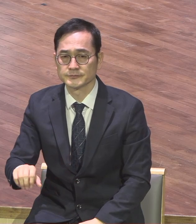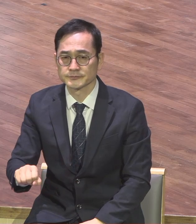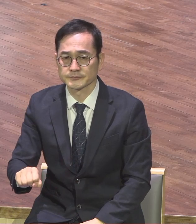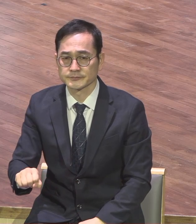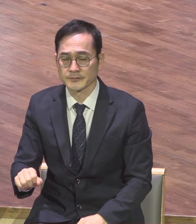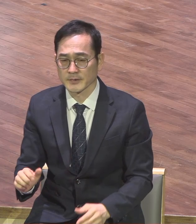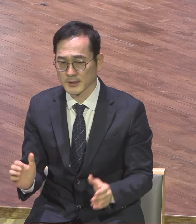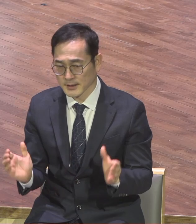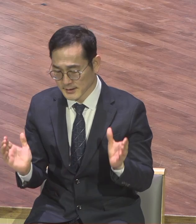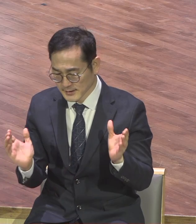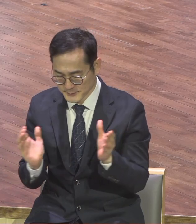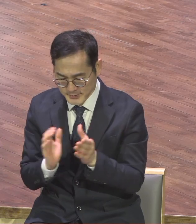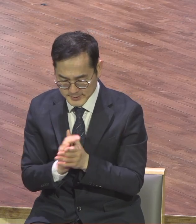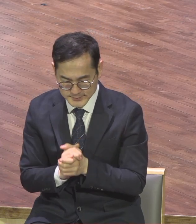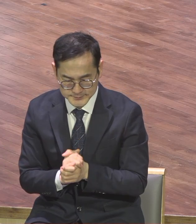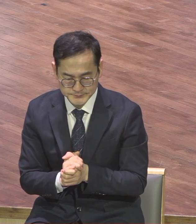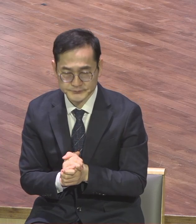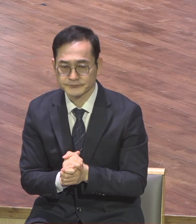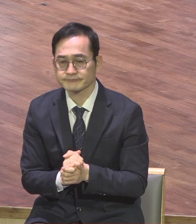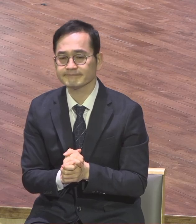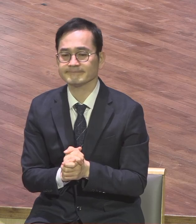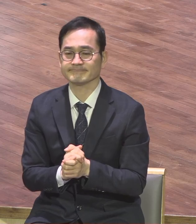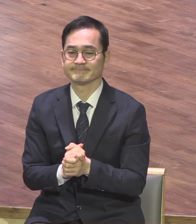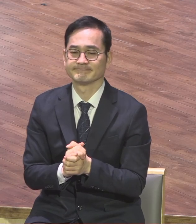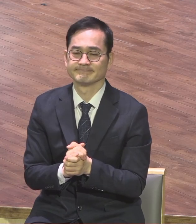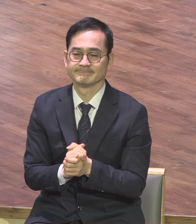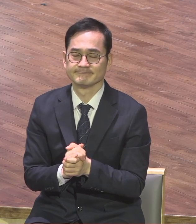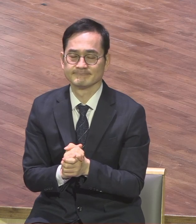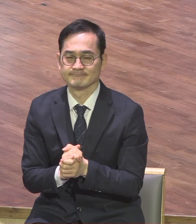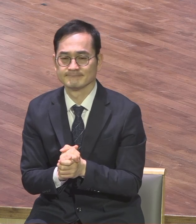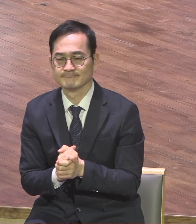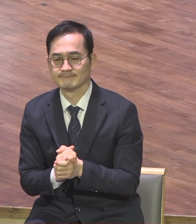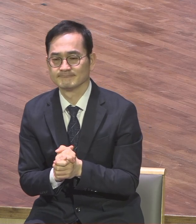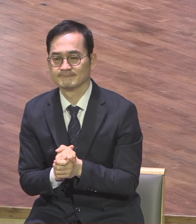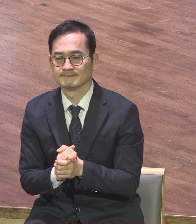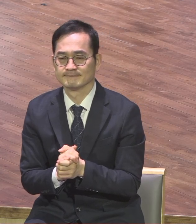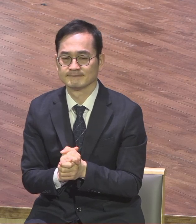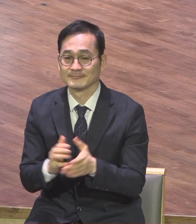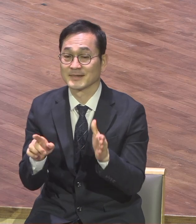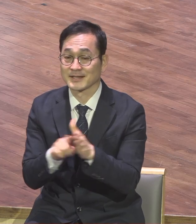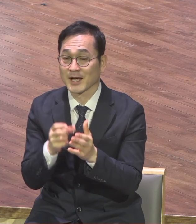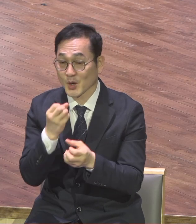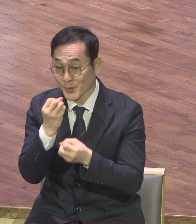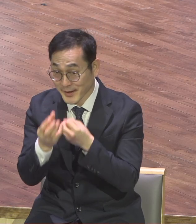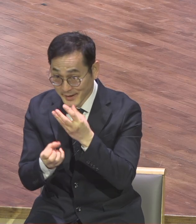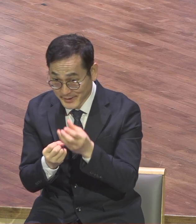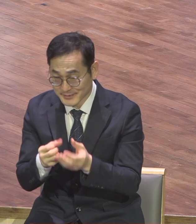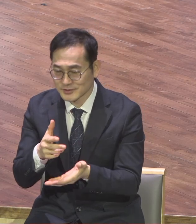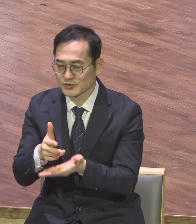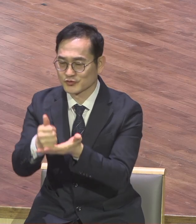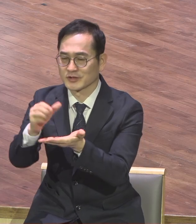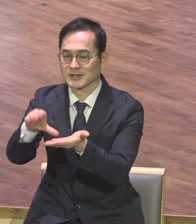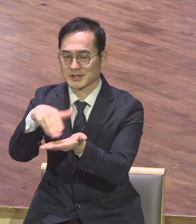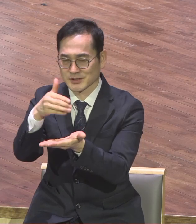아멘 은혜로운 창의였습니다 신앙 고백합니다 주는 그리스도시여